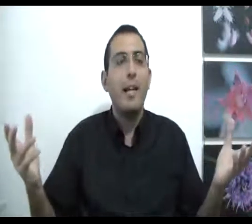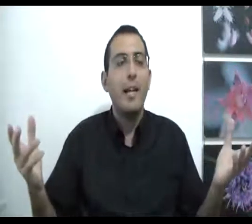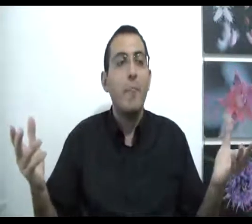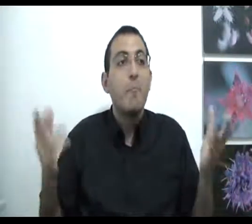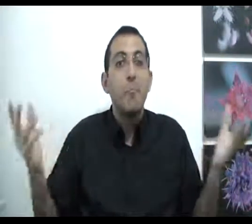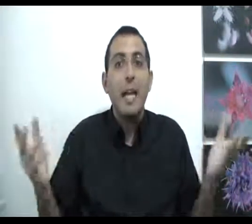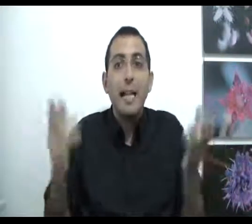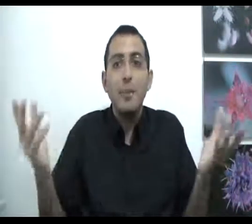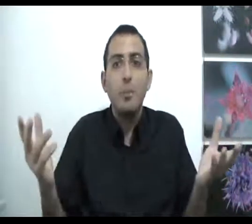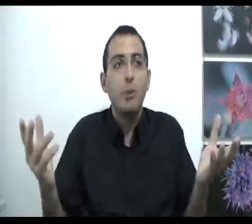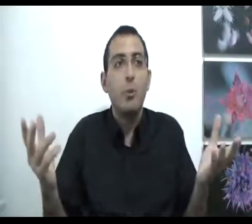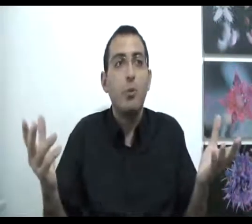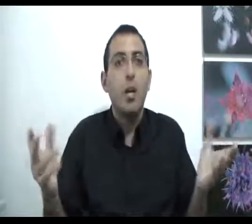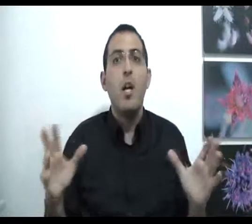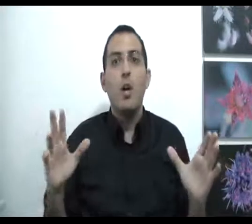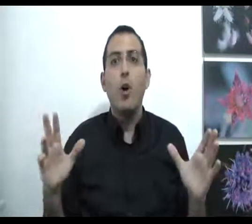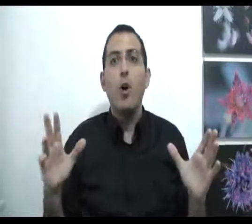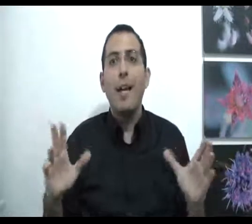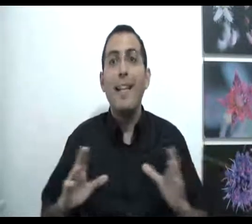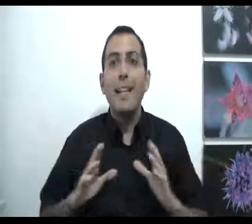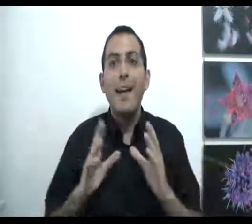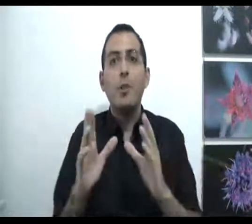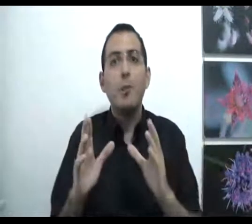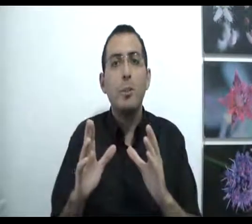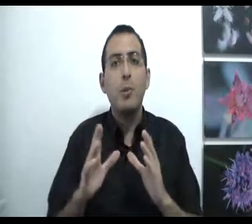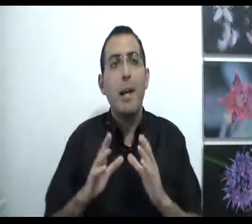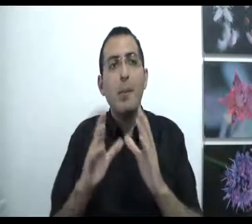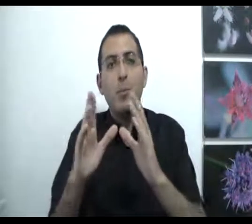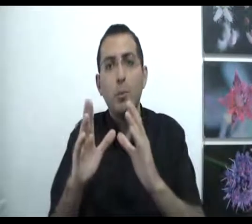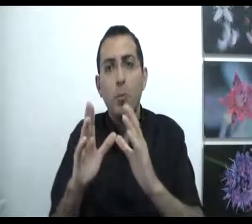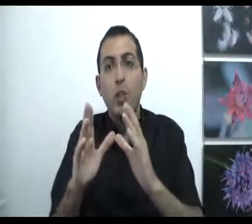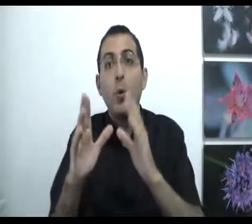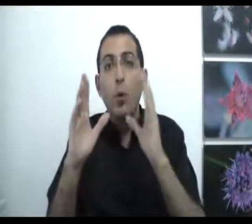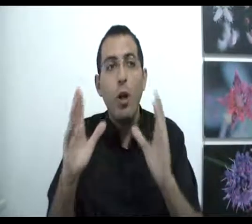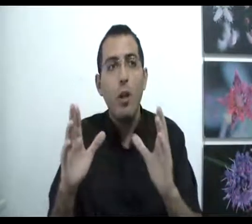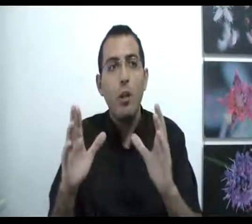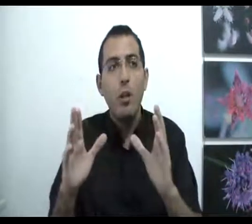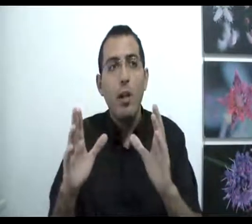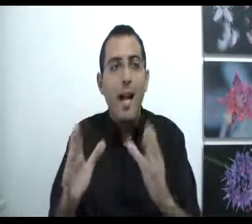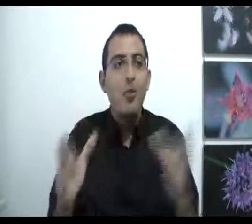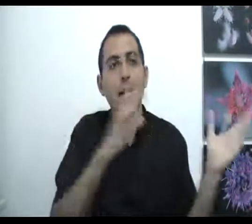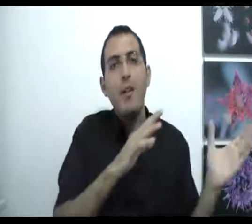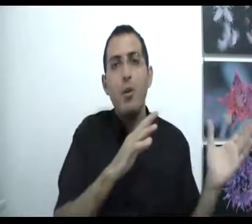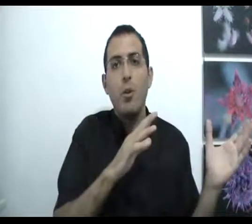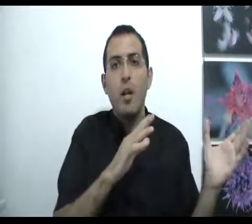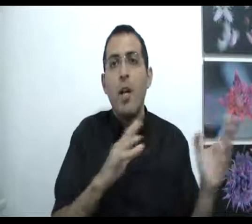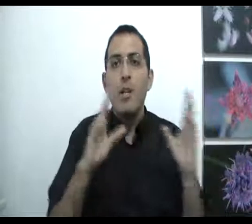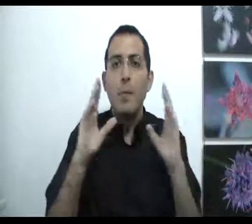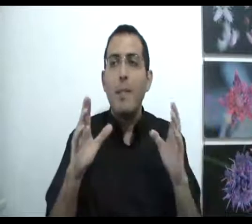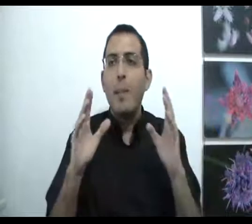קיים? אין איזשהו משמעות לא אני קיים יש לו משמעות למה יש לו משמעות? כי הוא לא השלילה שלו כשבן אדם אומר